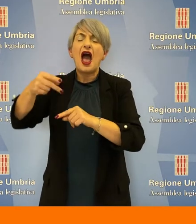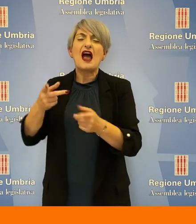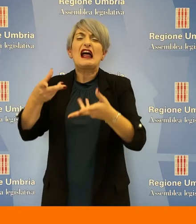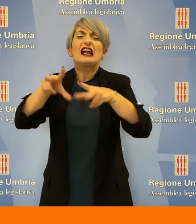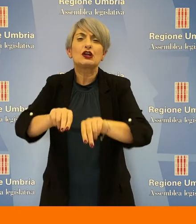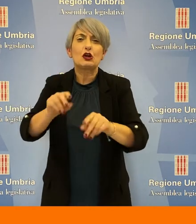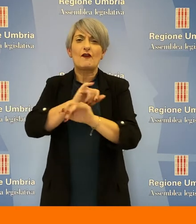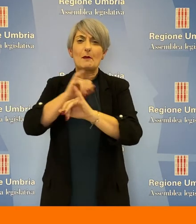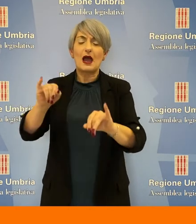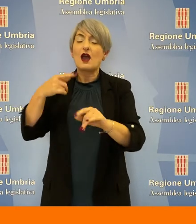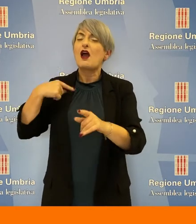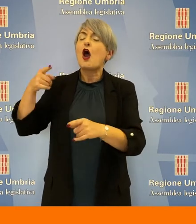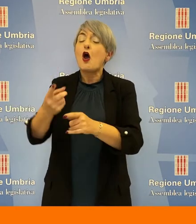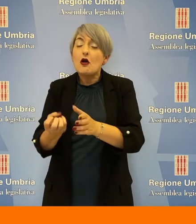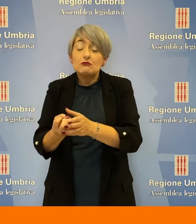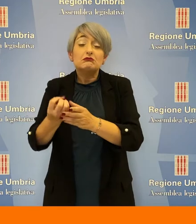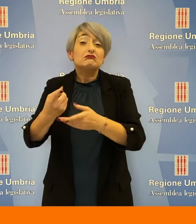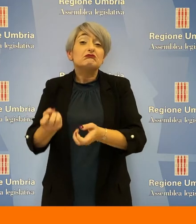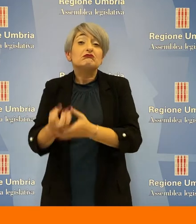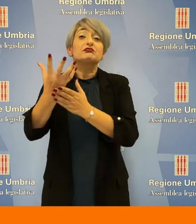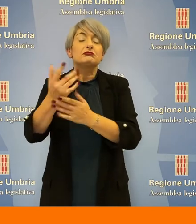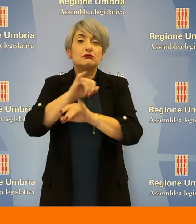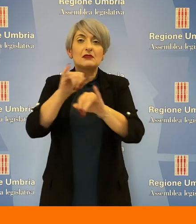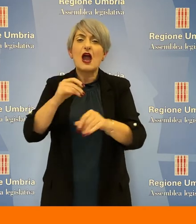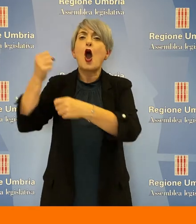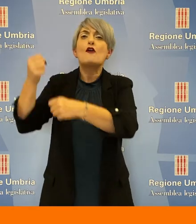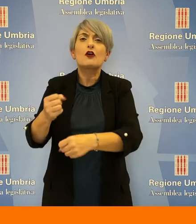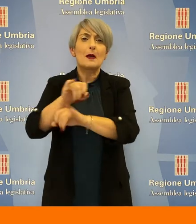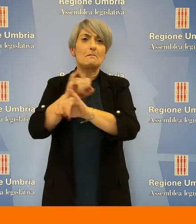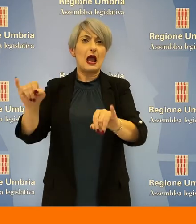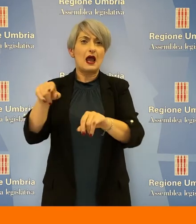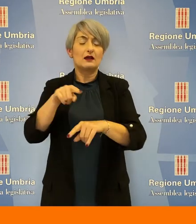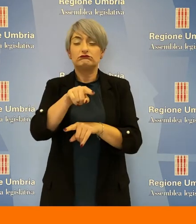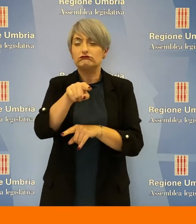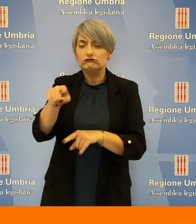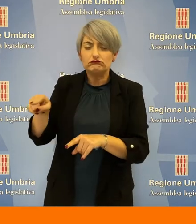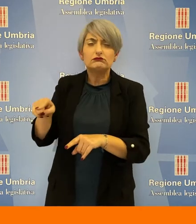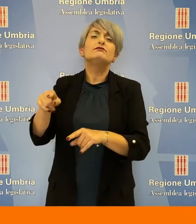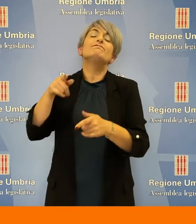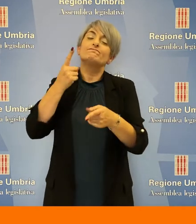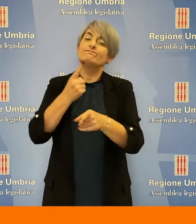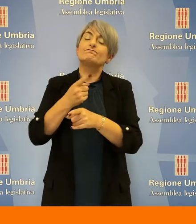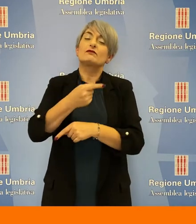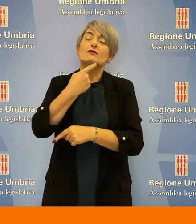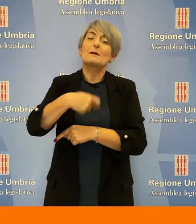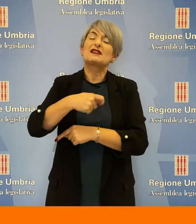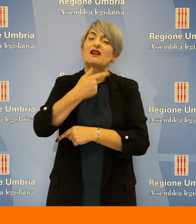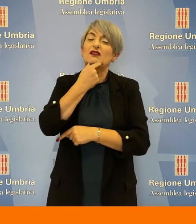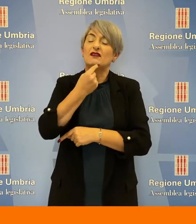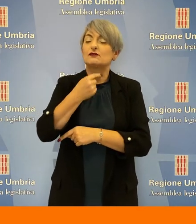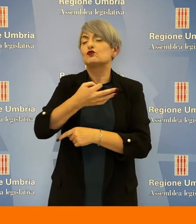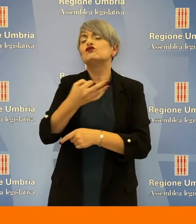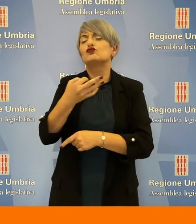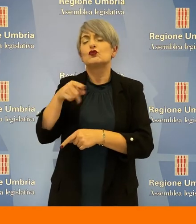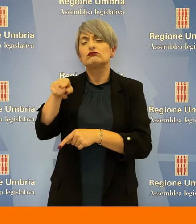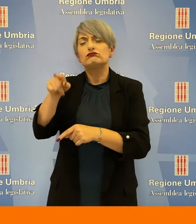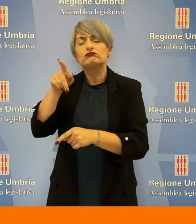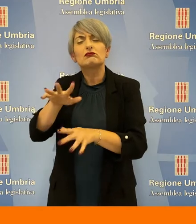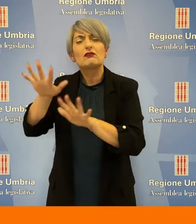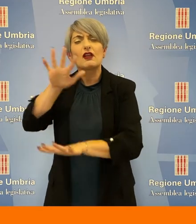rinnovate da anni oppure che non sono mai stati attivati o costituiti. Quindi è giusto, ha detto il Presidente Nicchi, chiedere